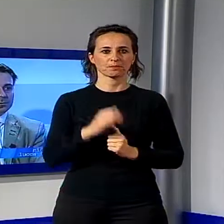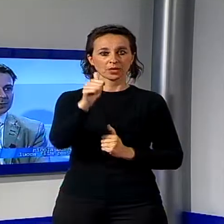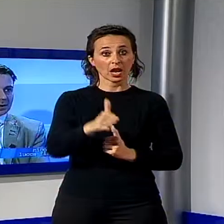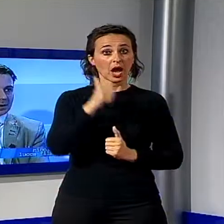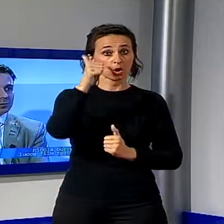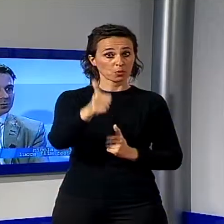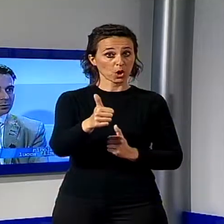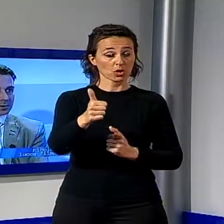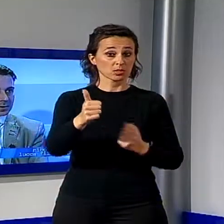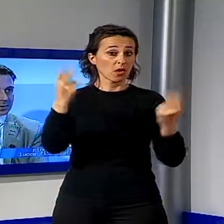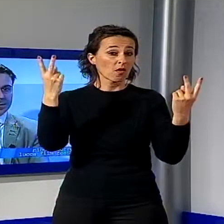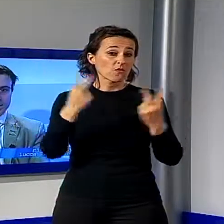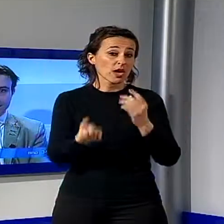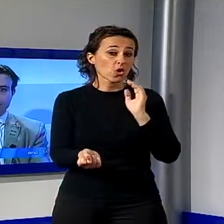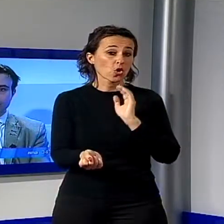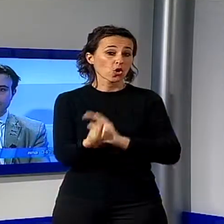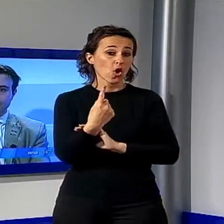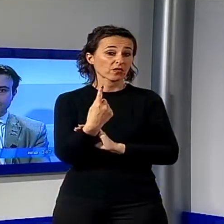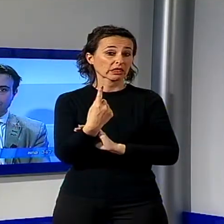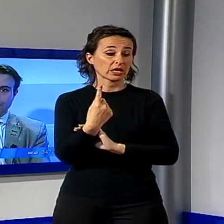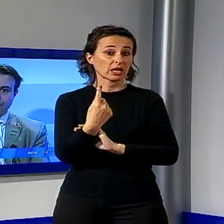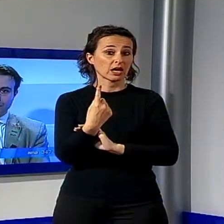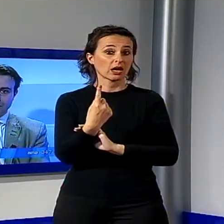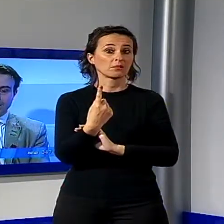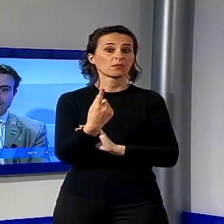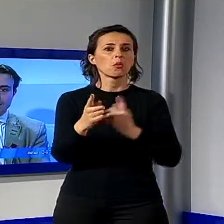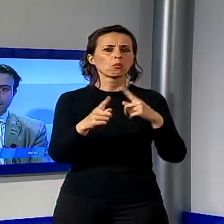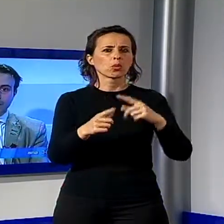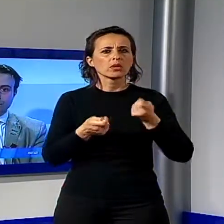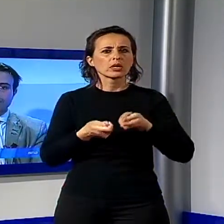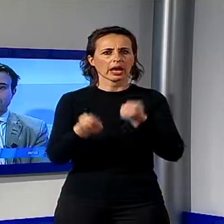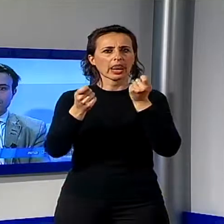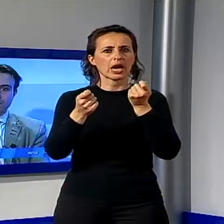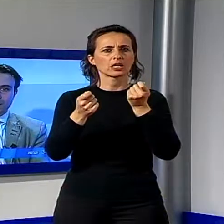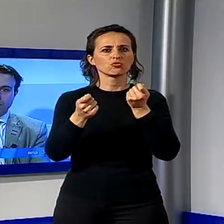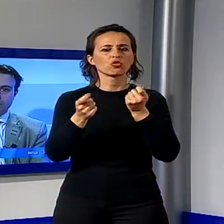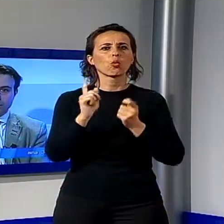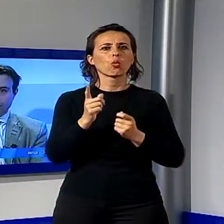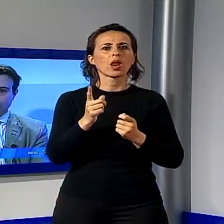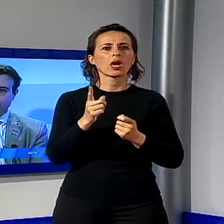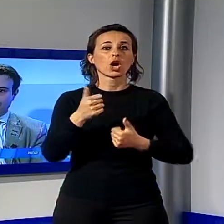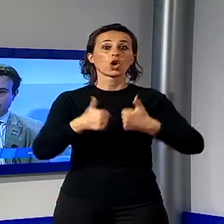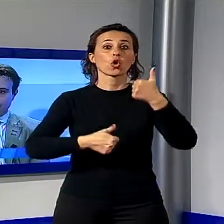elemento di novità e di rilancio anche di Europa Cinema sarà appunto ripristinare il concorso di lungometraggi